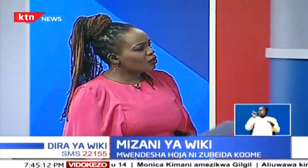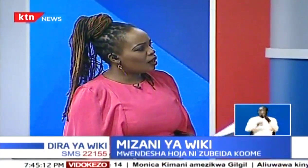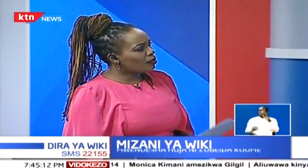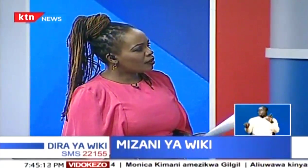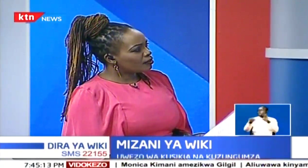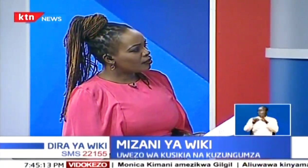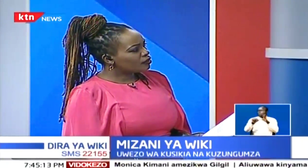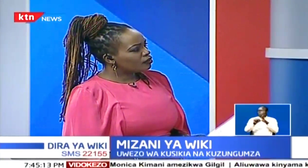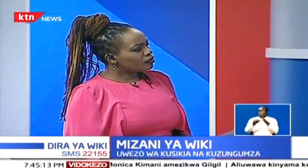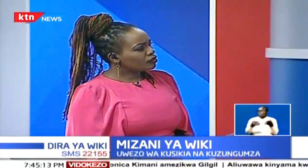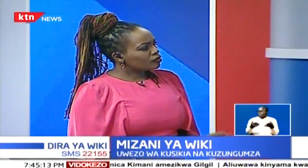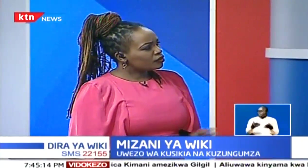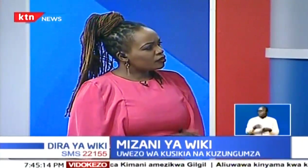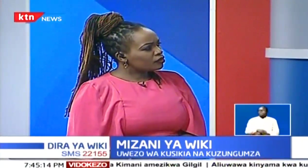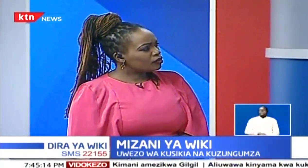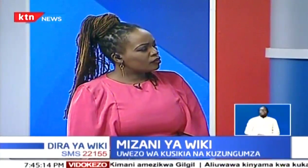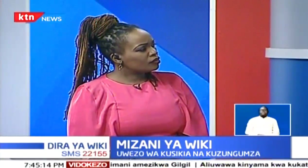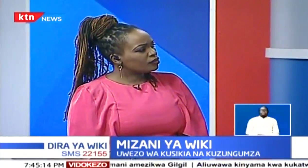unadhani tatizo likuwa api.